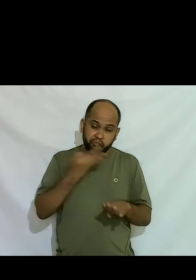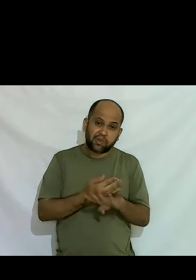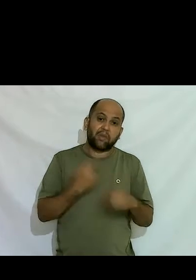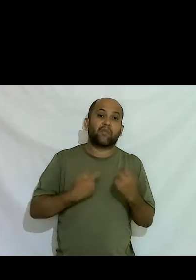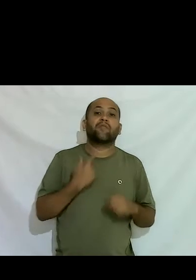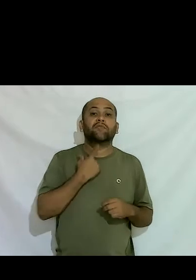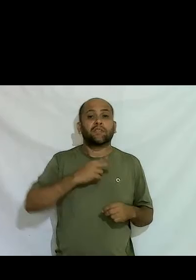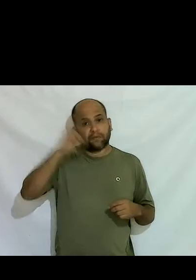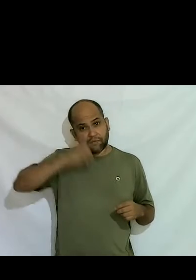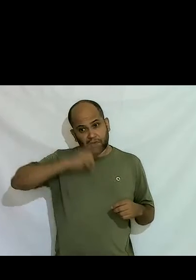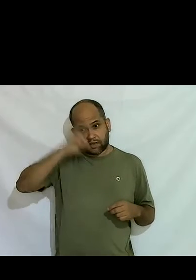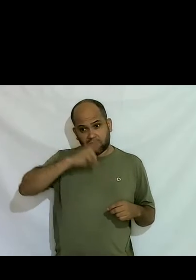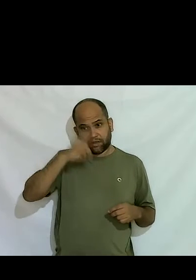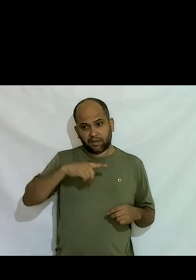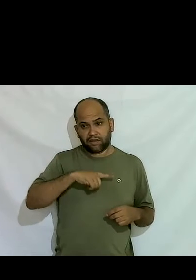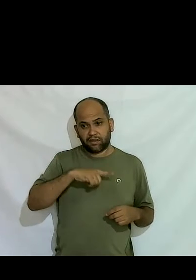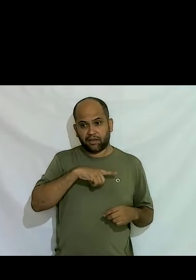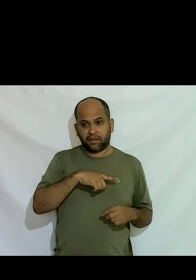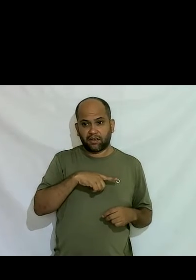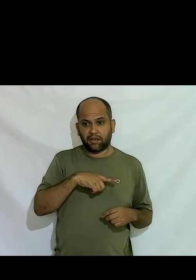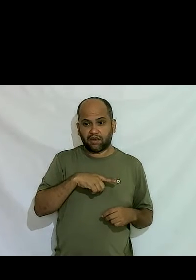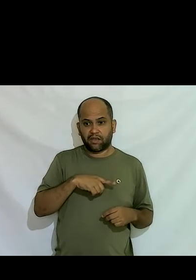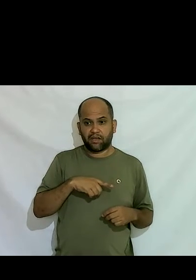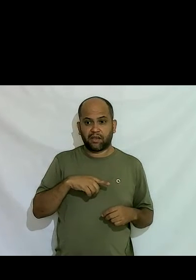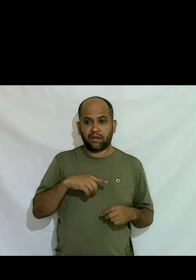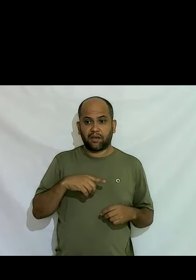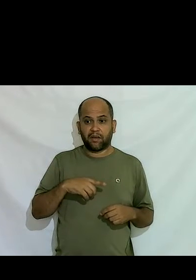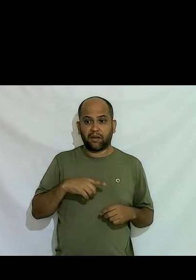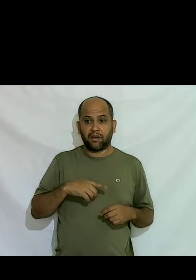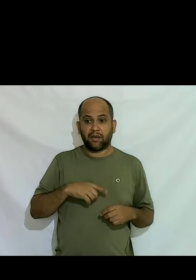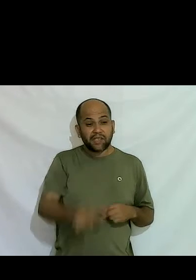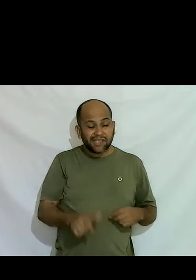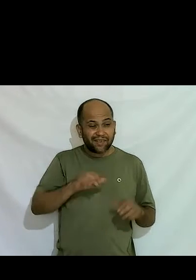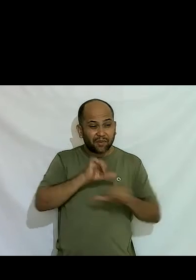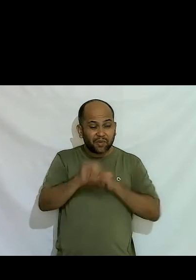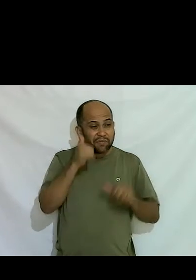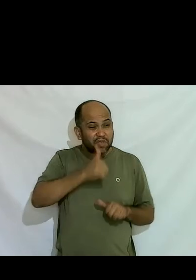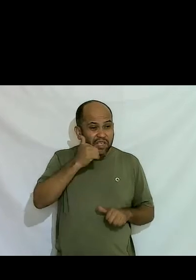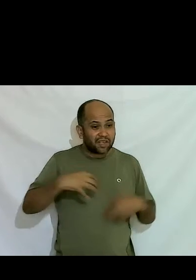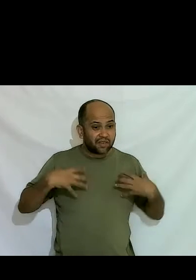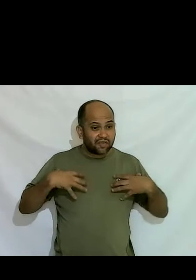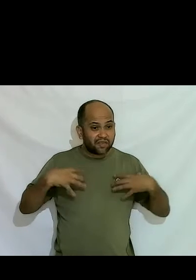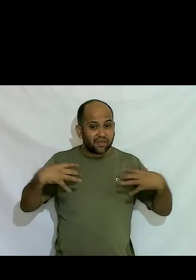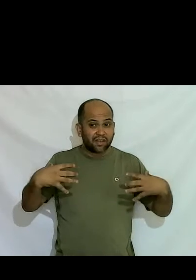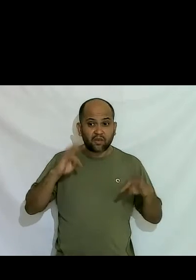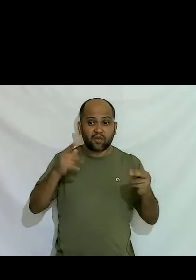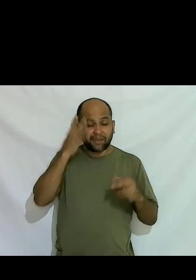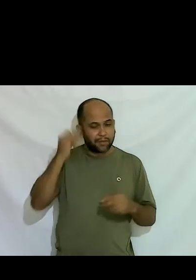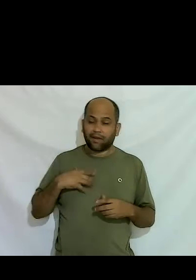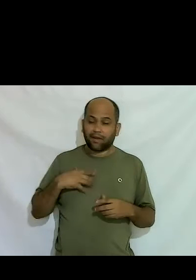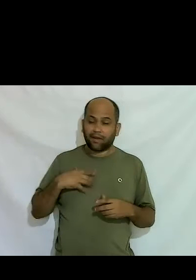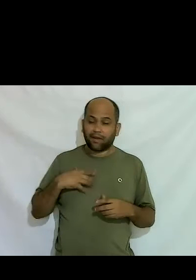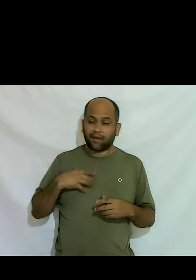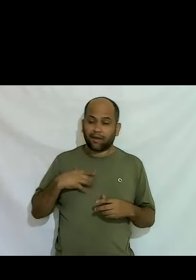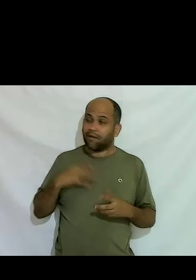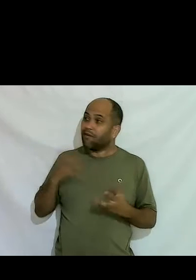e eles falavam meu pai falavam você vai ser menina vai ter respeito todo mundo vai saber eu falava é isso que eu quero meu pai ficar